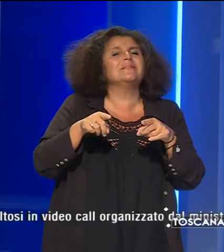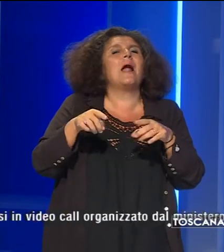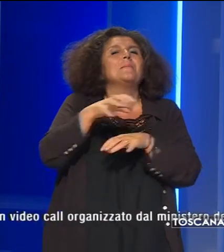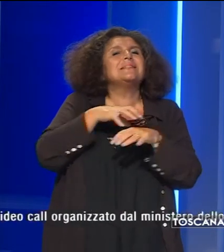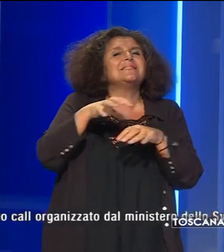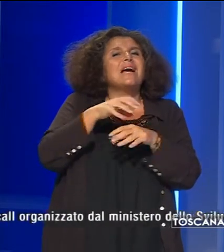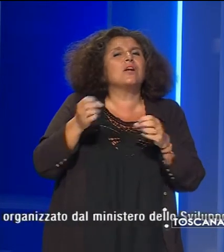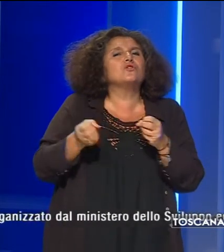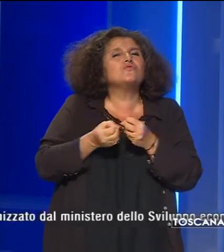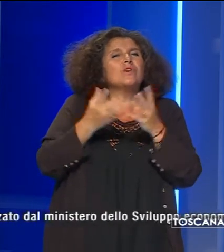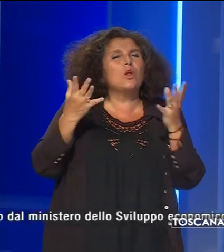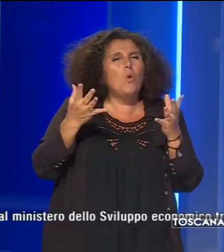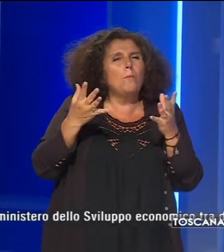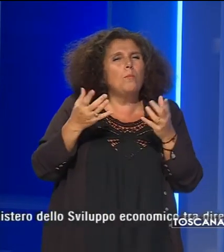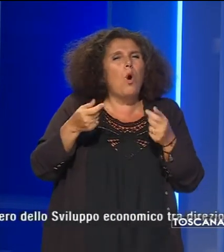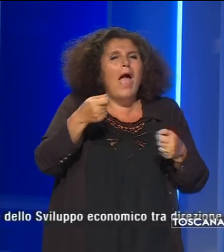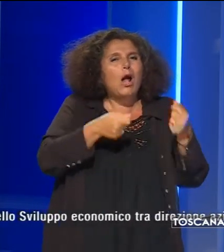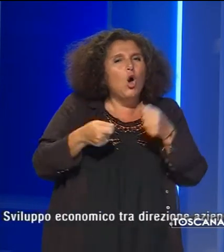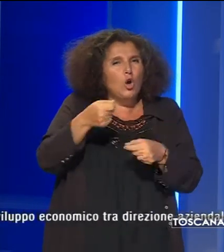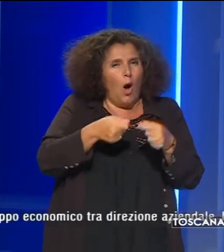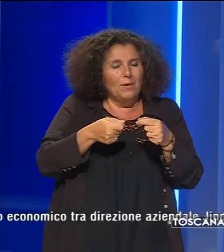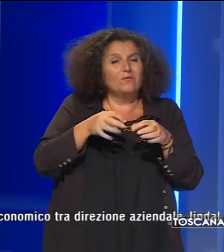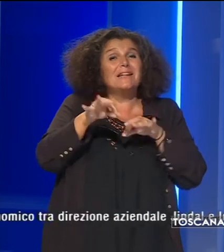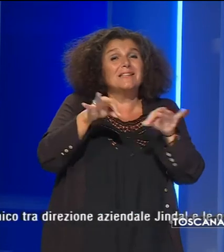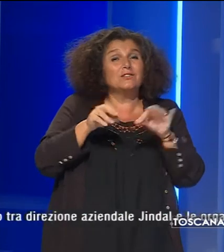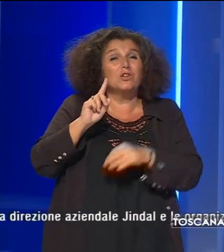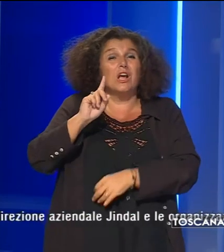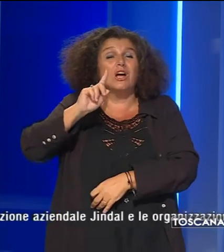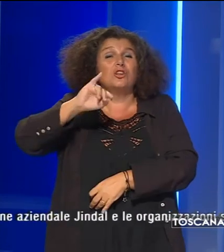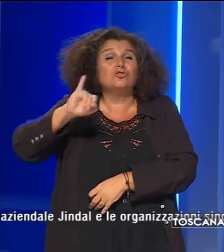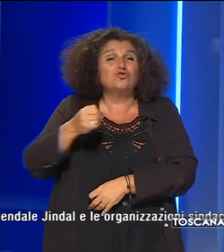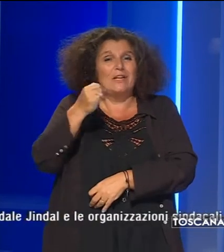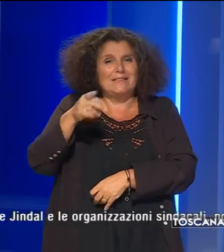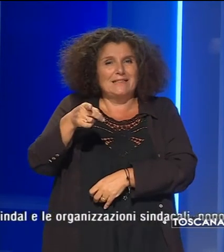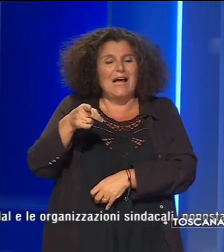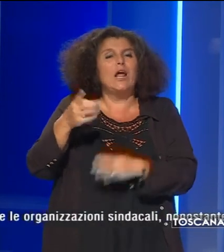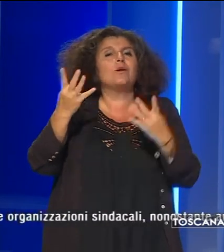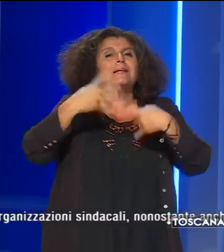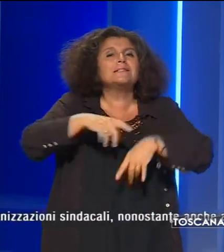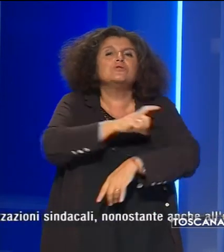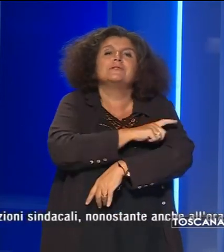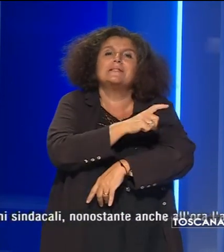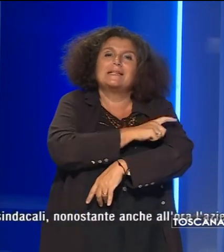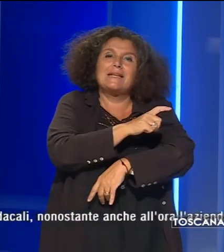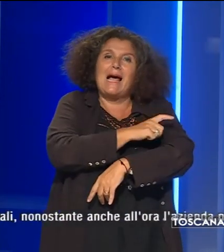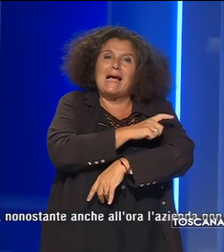Economico tra direzione aziendale Gindal e le organizzazioni sindacali